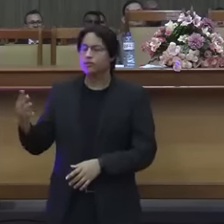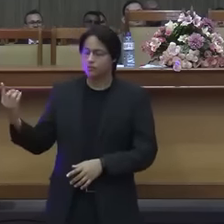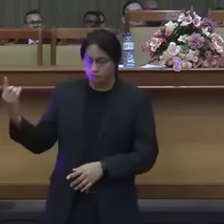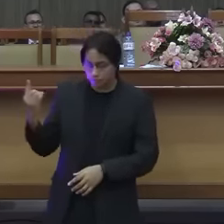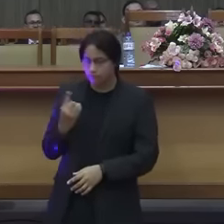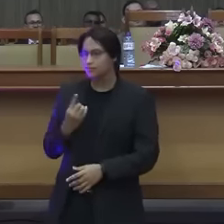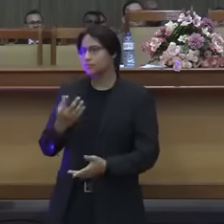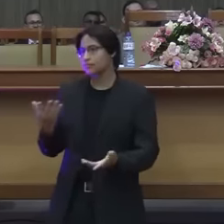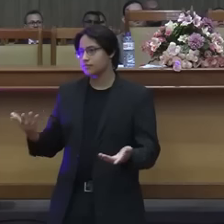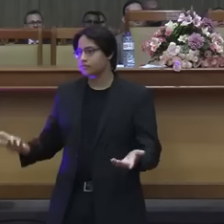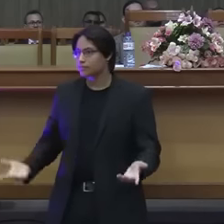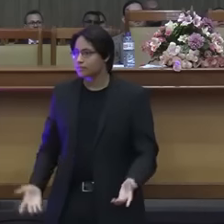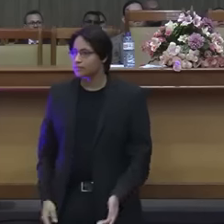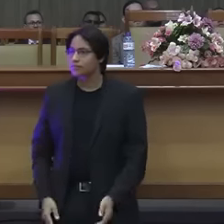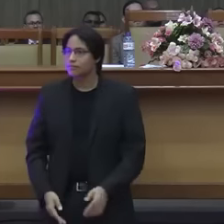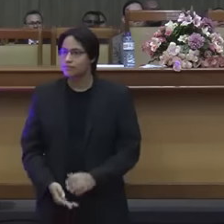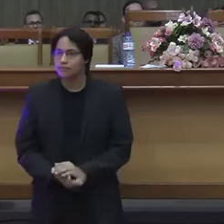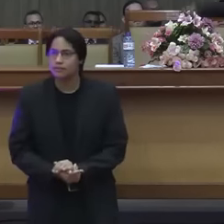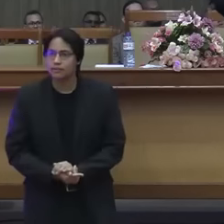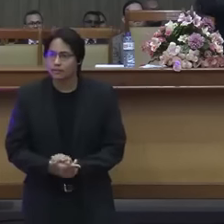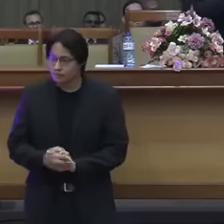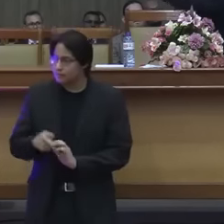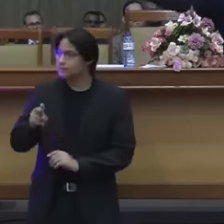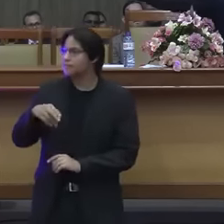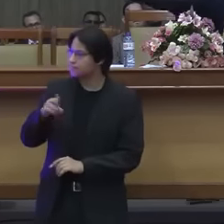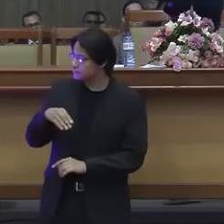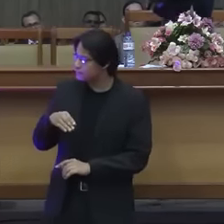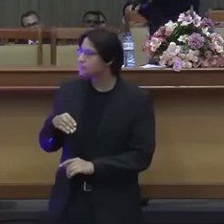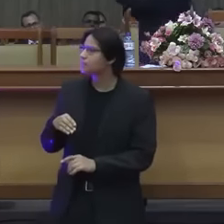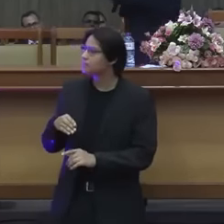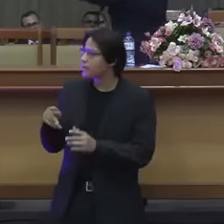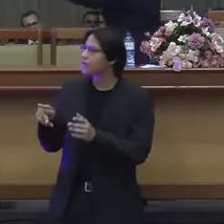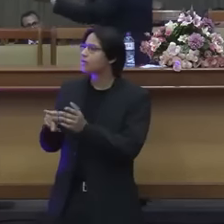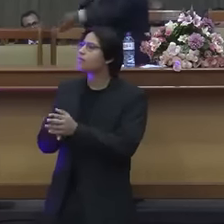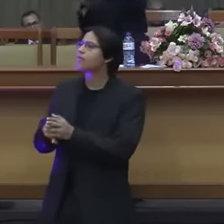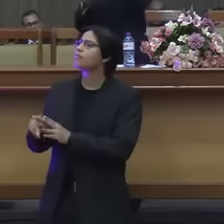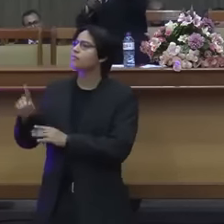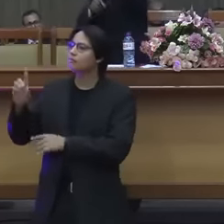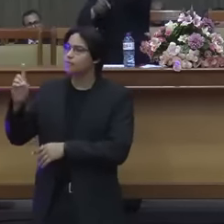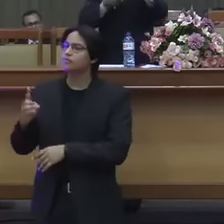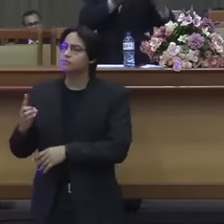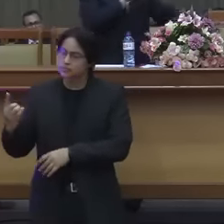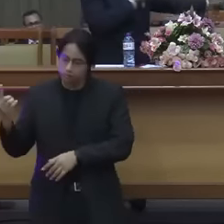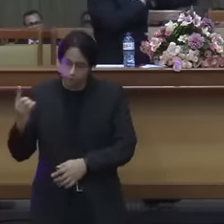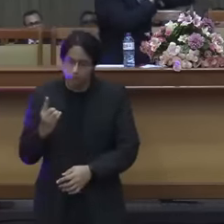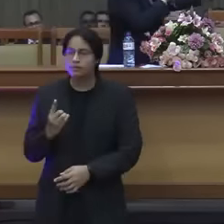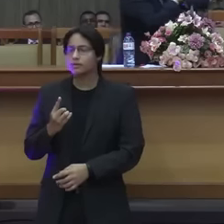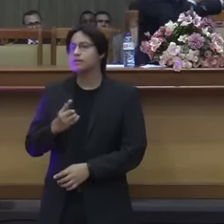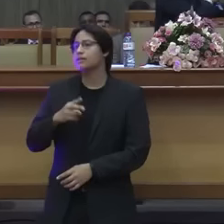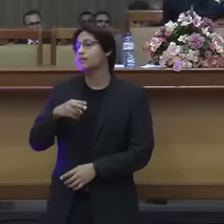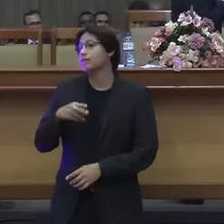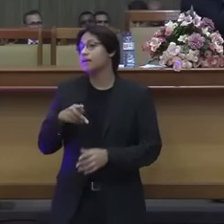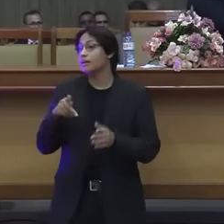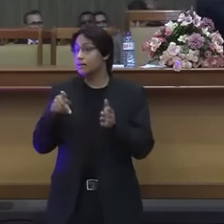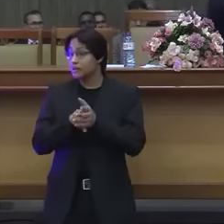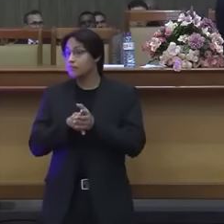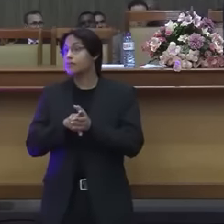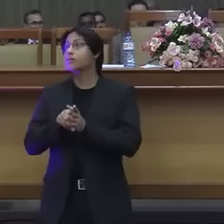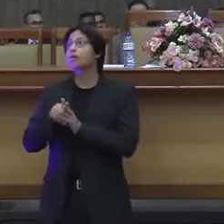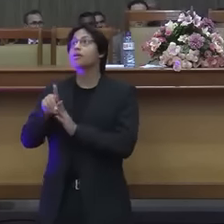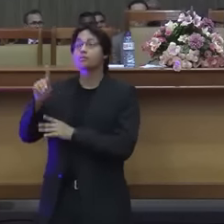Deus vem pra cá quem é de Deus está do lado é do que é santo do que é puro do que é justo e do que é verdadeiro